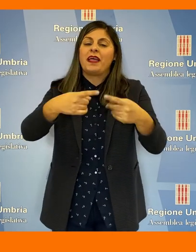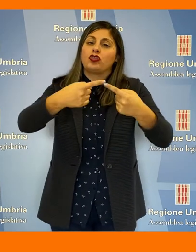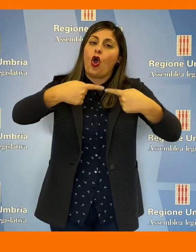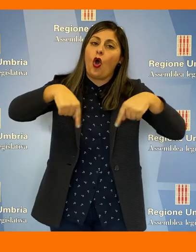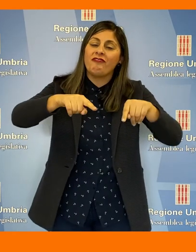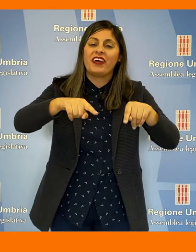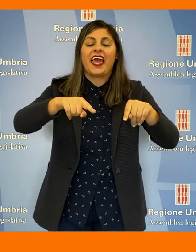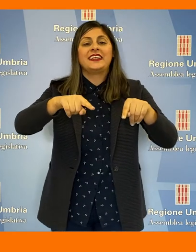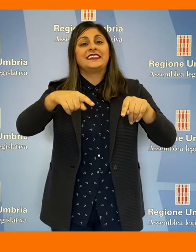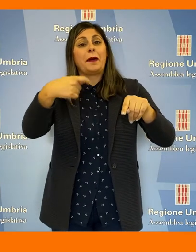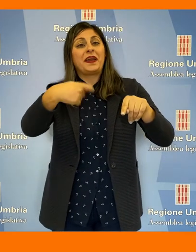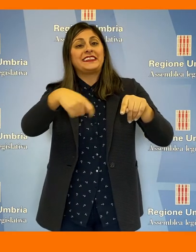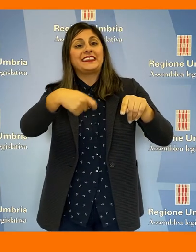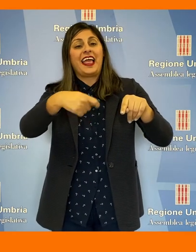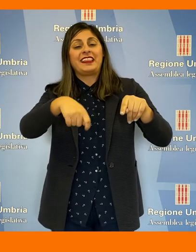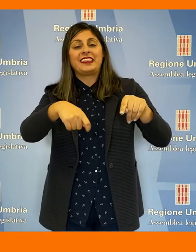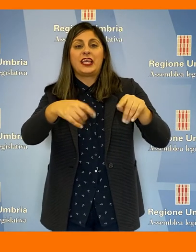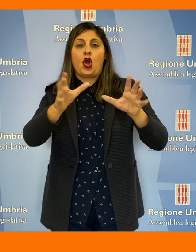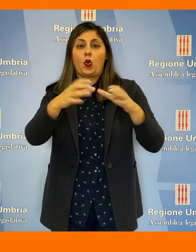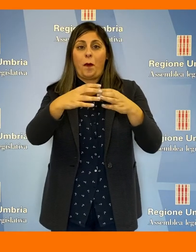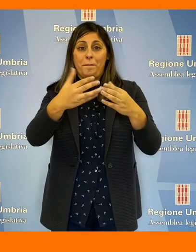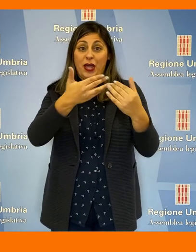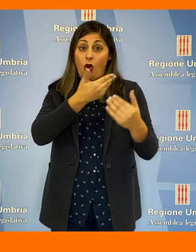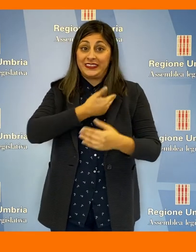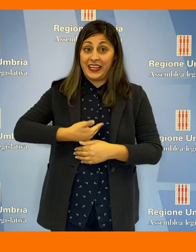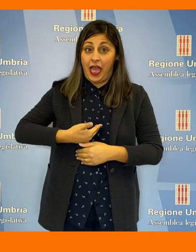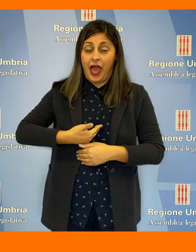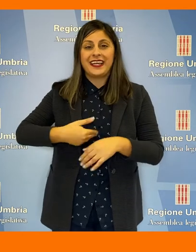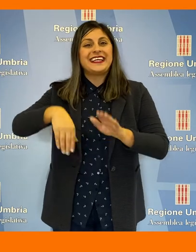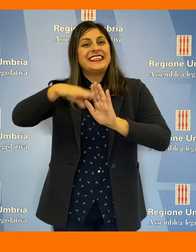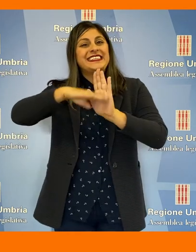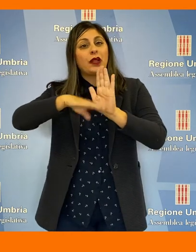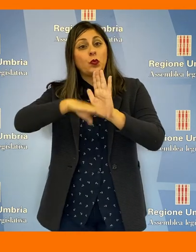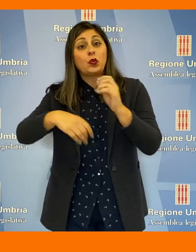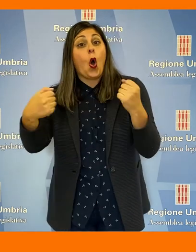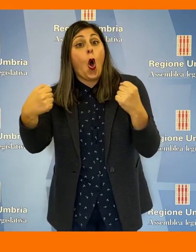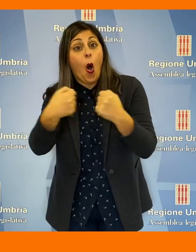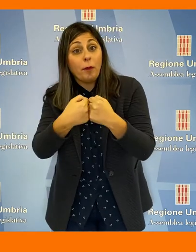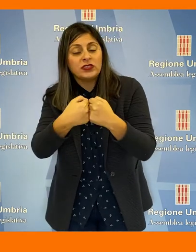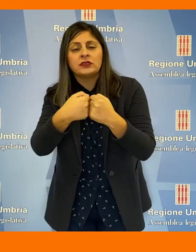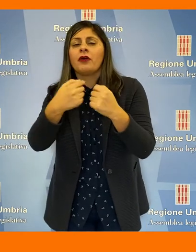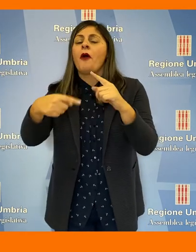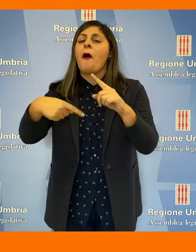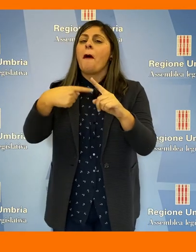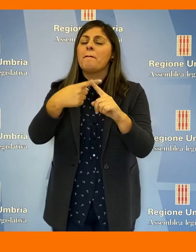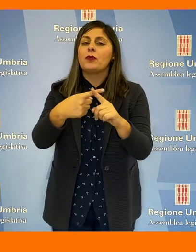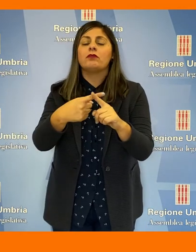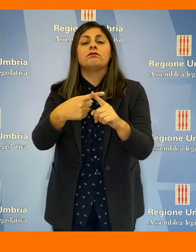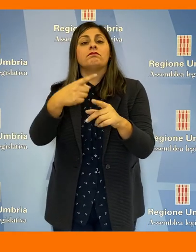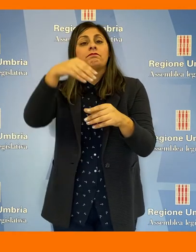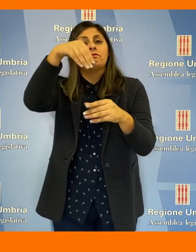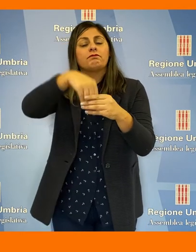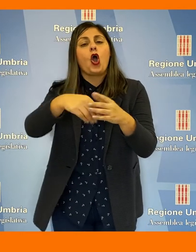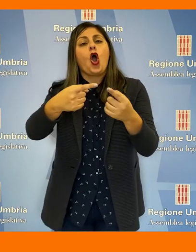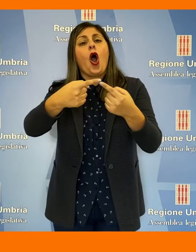conferenza dei presidenti dei gruppi consigliari, lo Statuto delle Opposizioni e infine la composizione delle